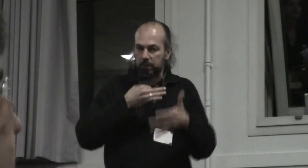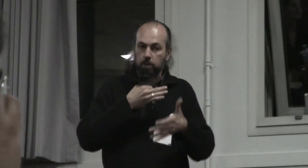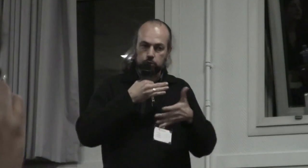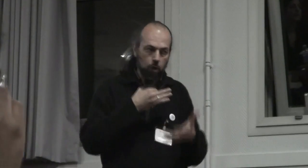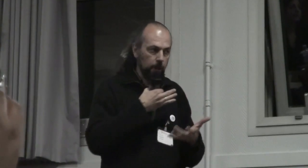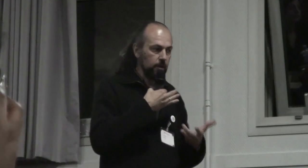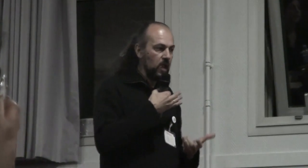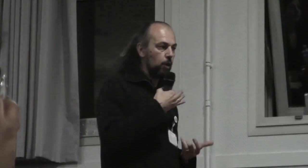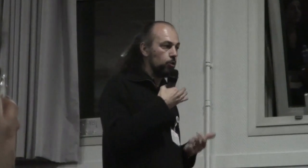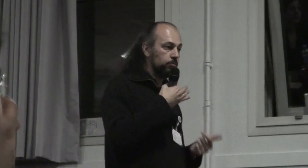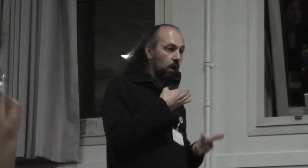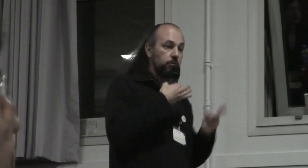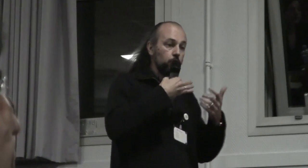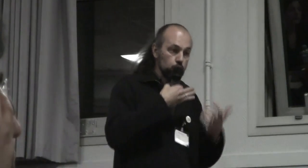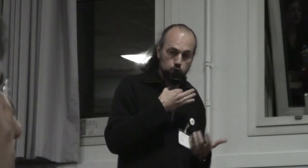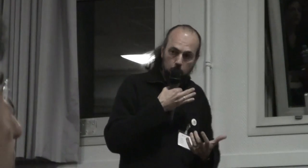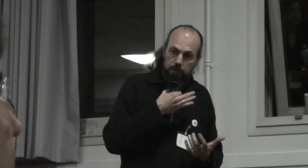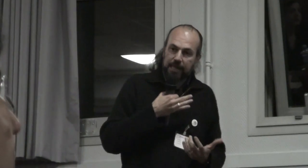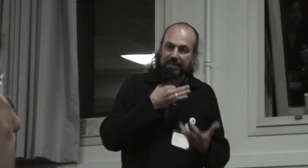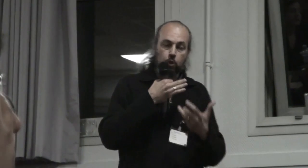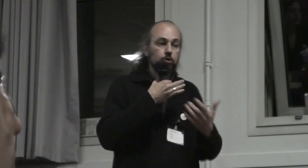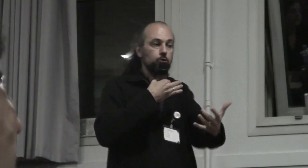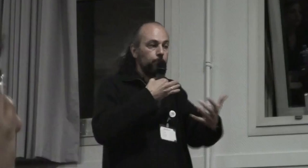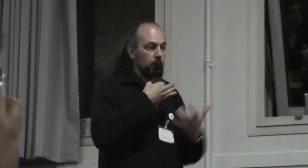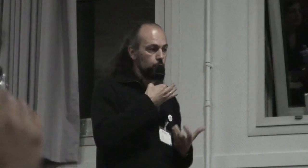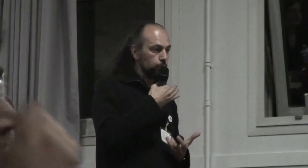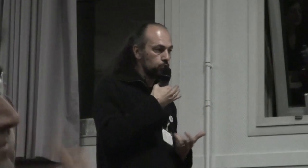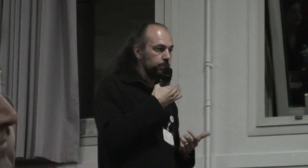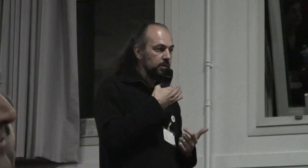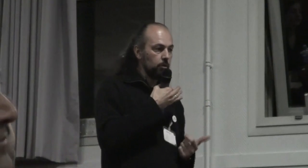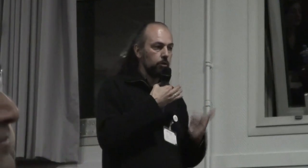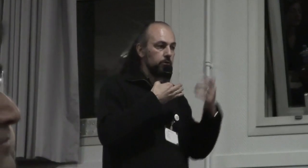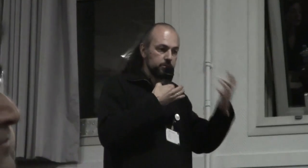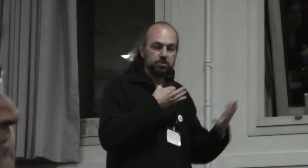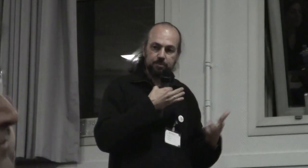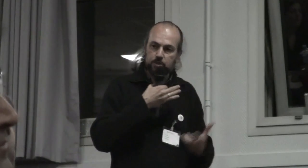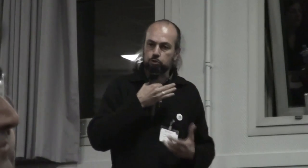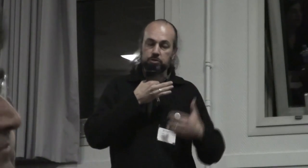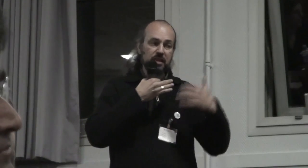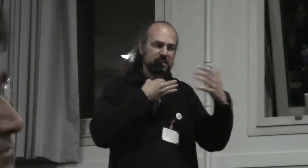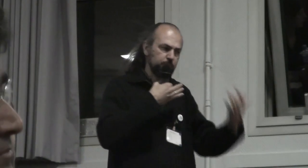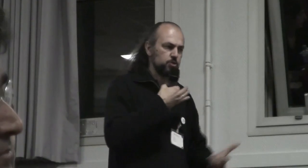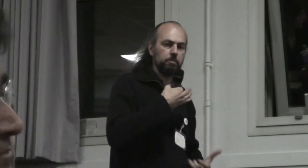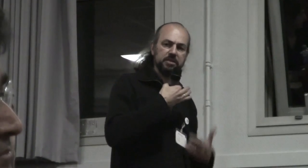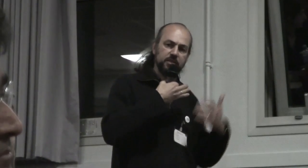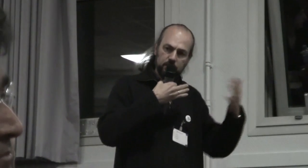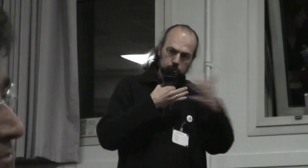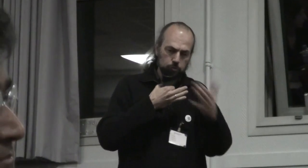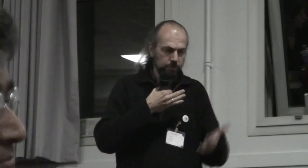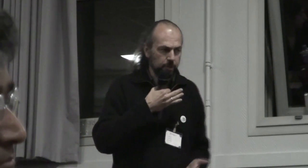complètement normal de pouvoir avoir le choix et donc de ne pas subir toute cette pression sociale cette pression médicale ce qu'on vient de